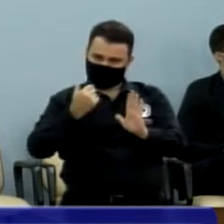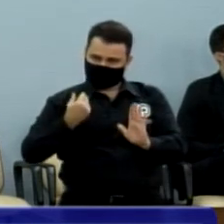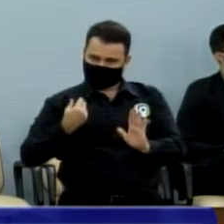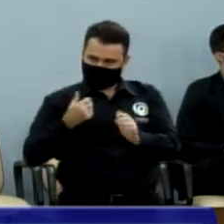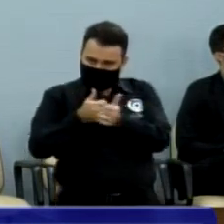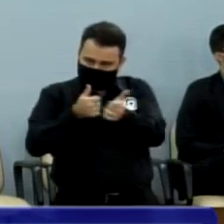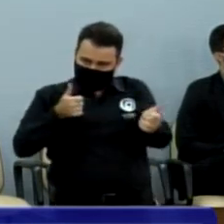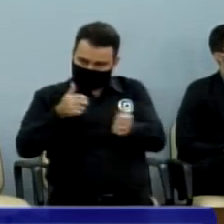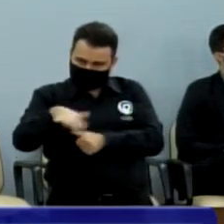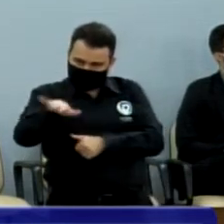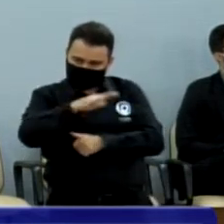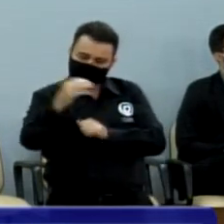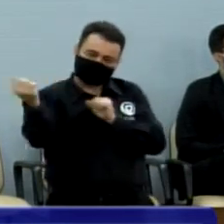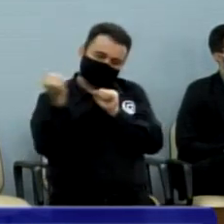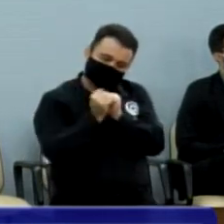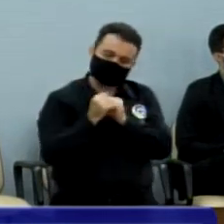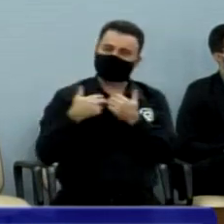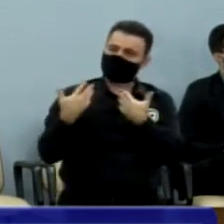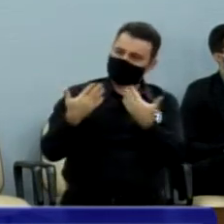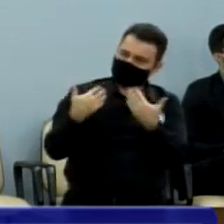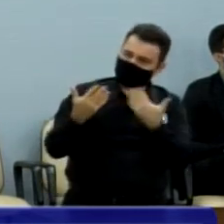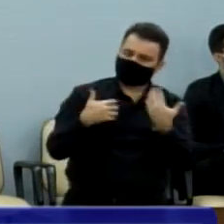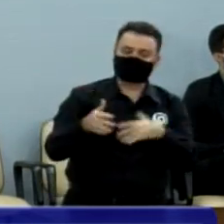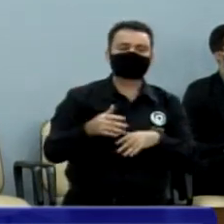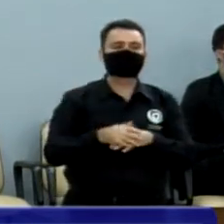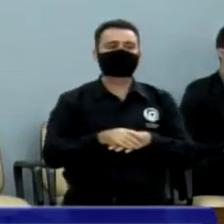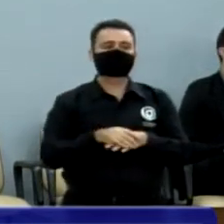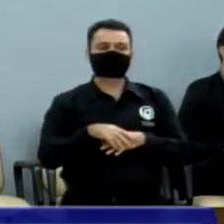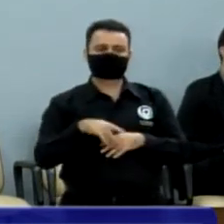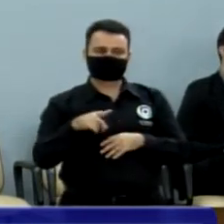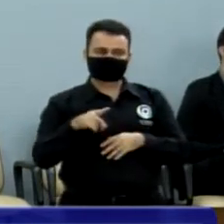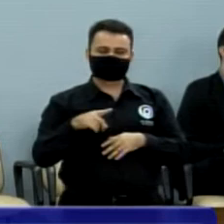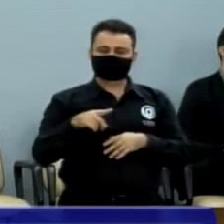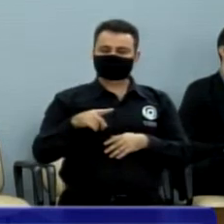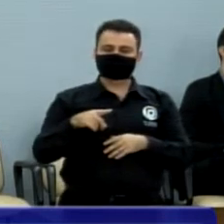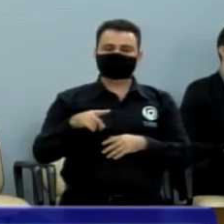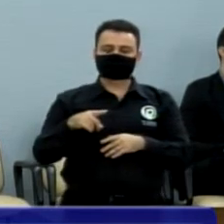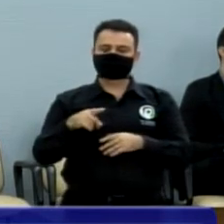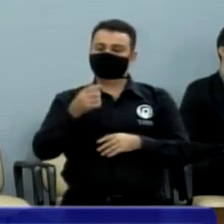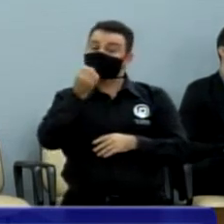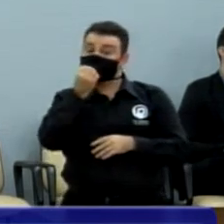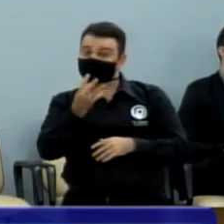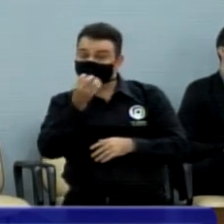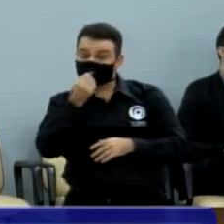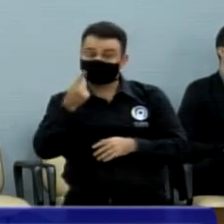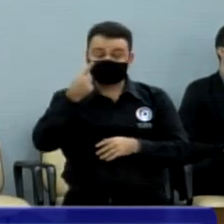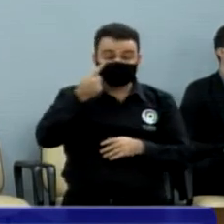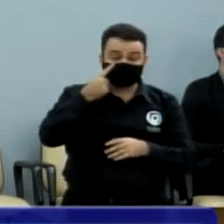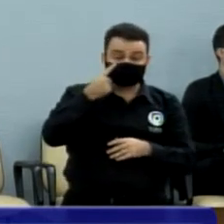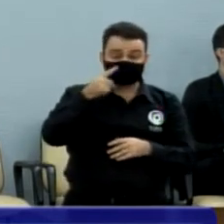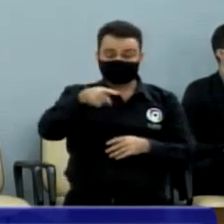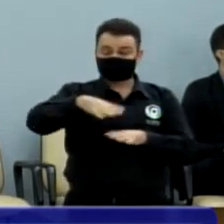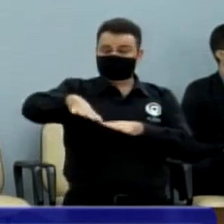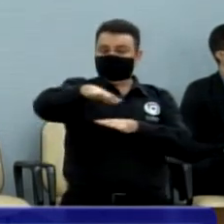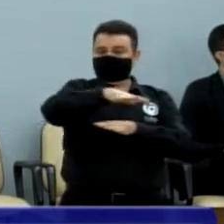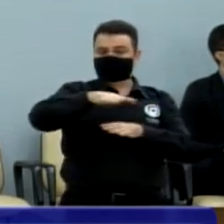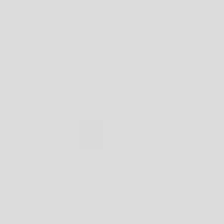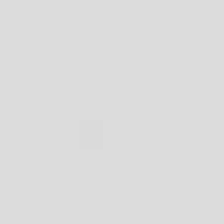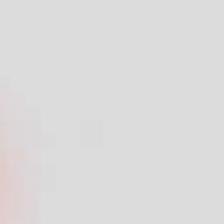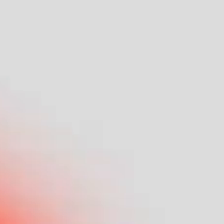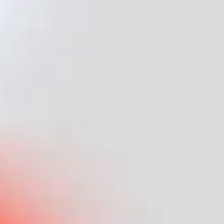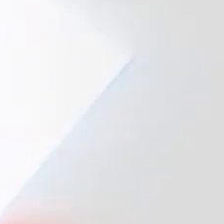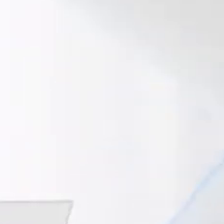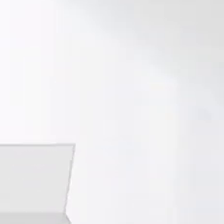produtiva, ficou todo mundo feliz. E agora, então, estou adiantando o assunto a respeito dessas lombadas no Fraternidade 1 e 2. Tenho dito, presidente.